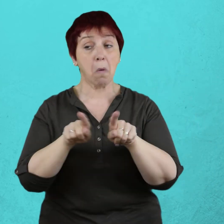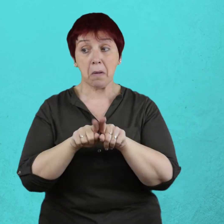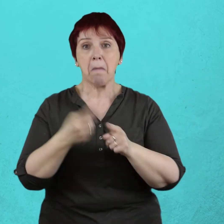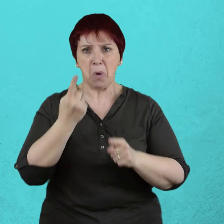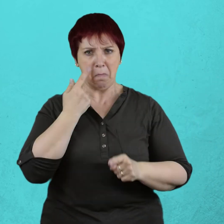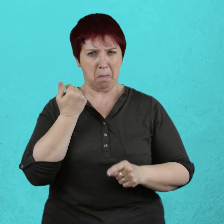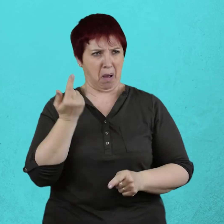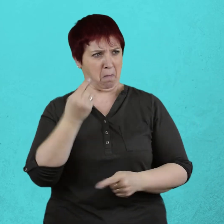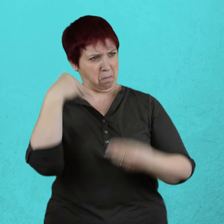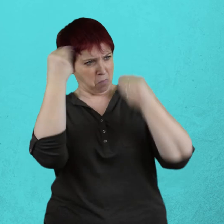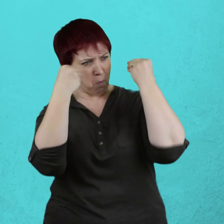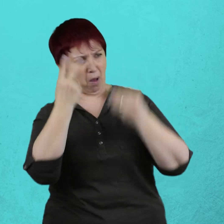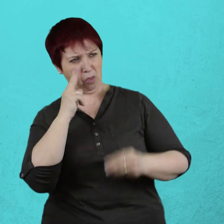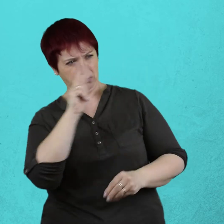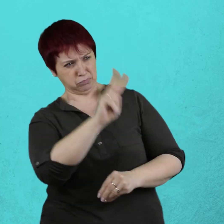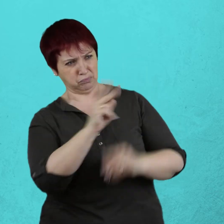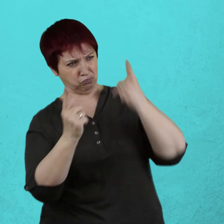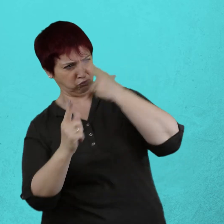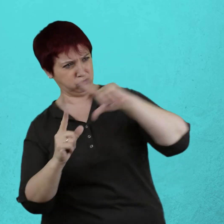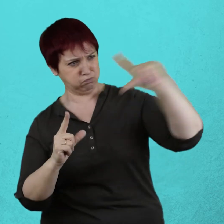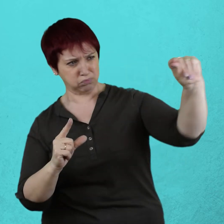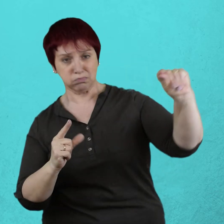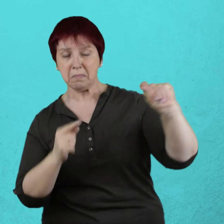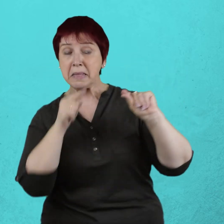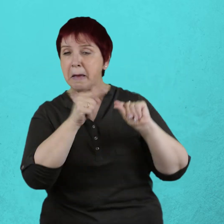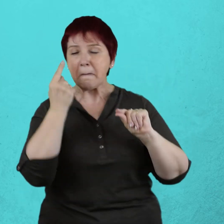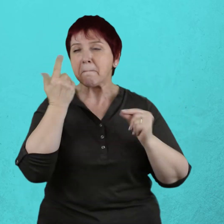Y allí permanecían aún, lo cual preocupaba al padre que los observaba.